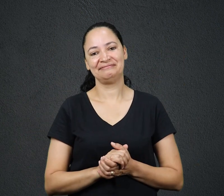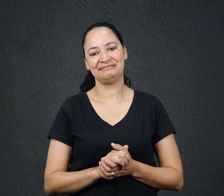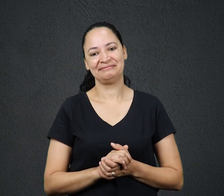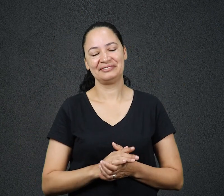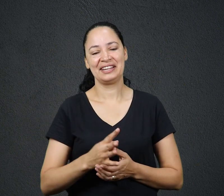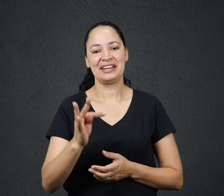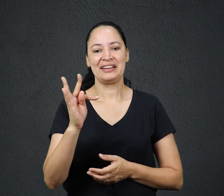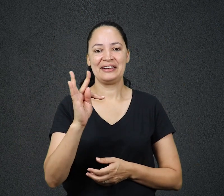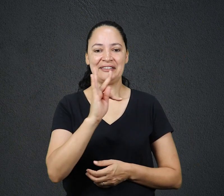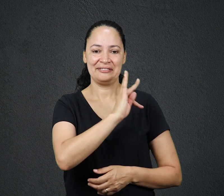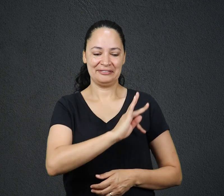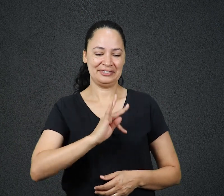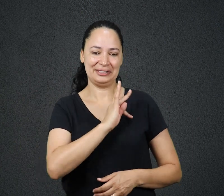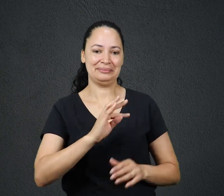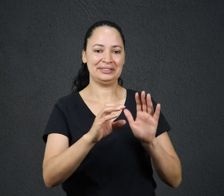1, versículos de 20 a 26